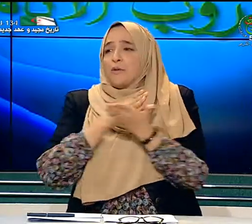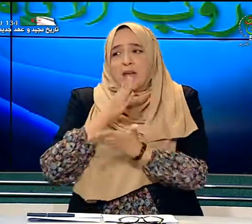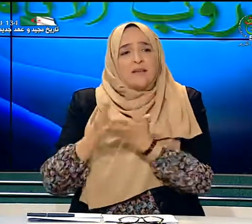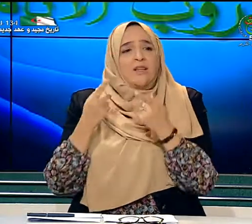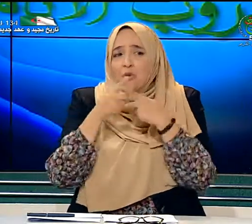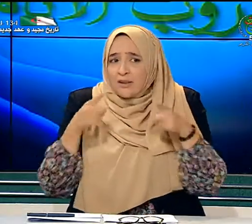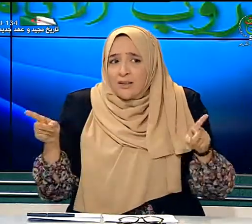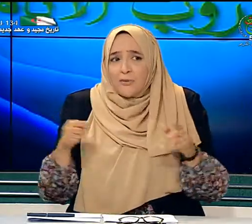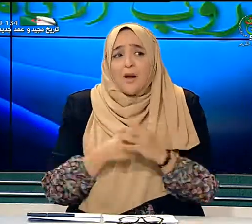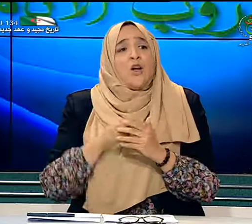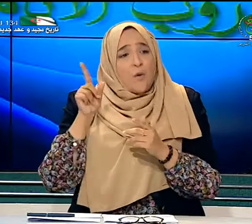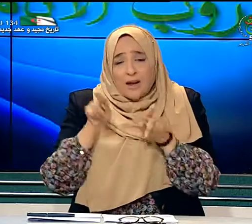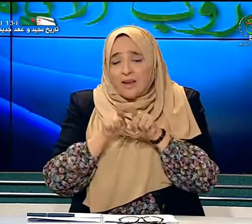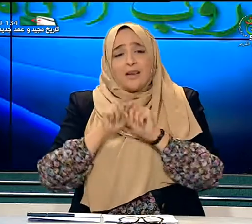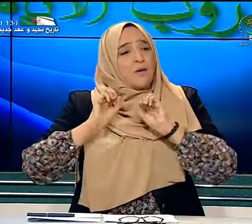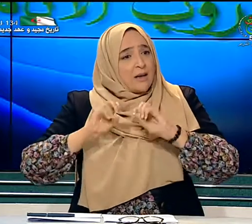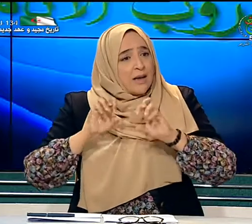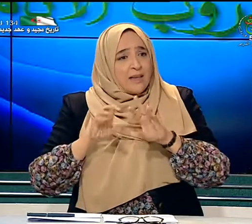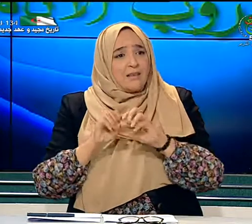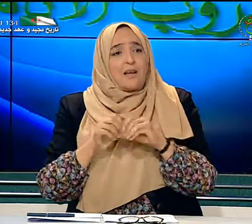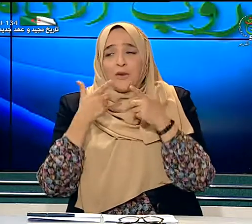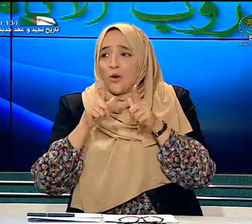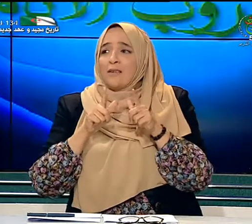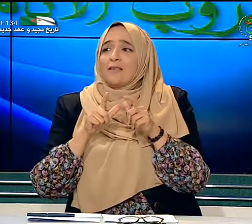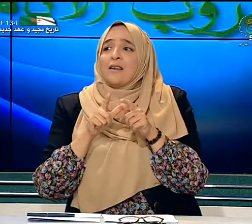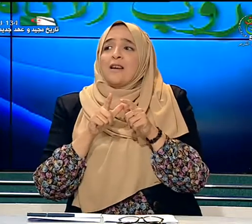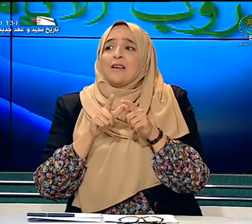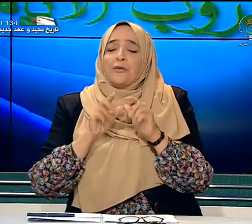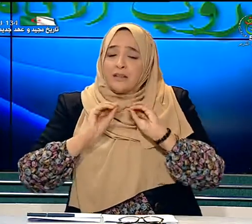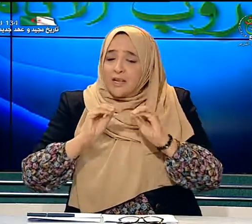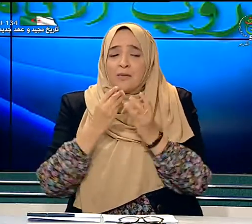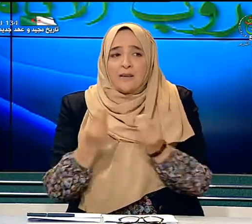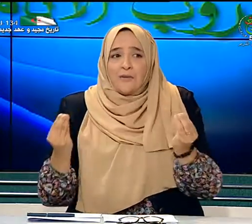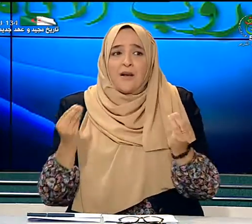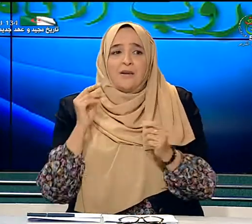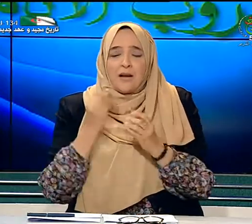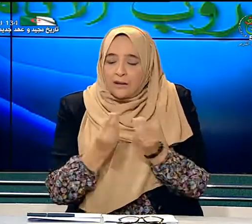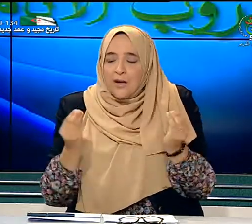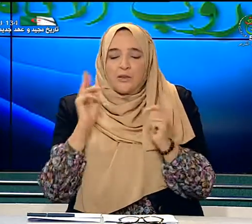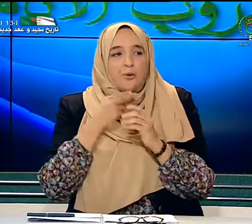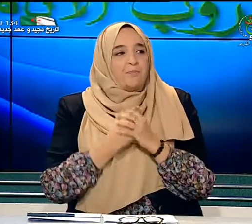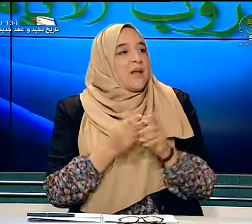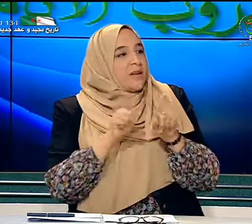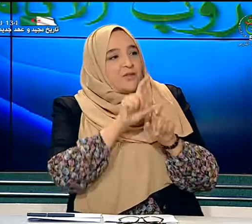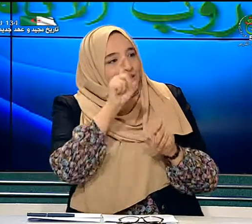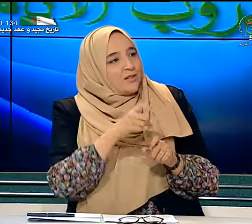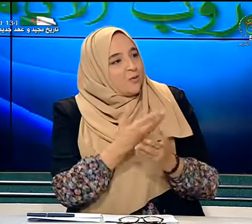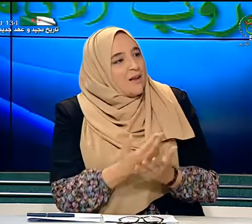ميادين مختلفة وكذلك أساتدة في تعليم أطفال الصوم نفس السؤال